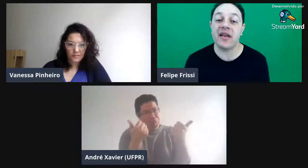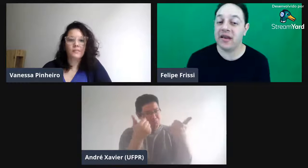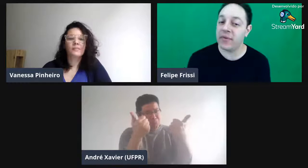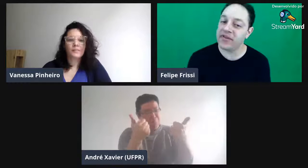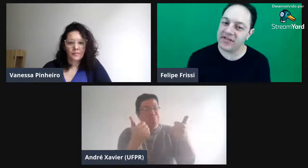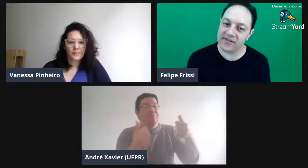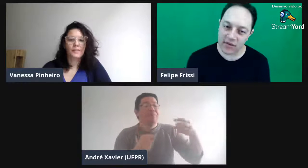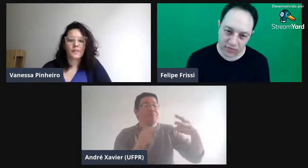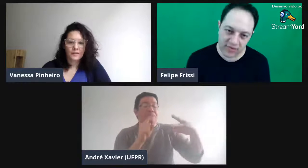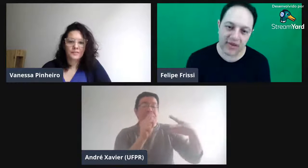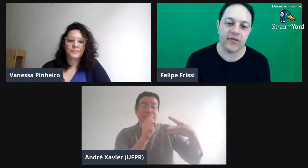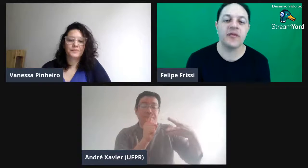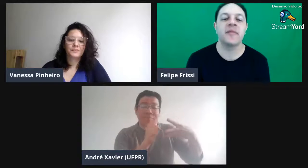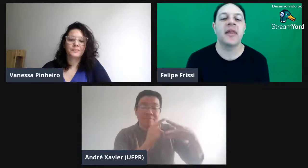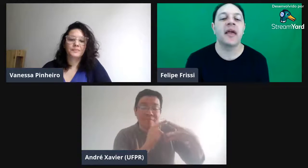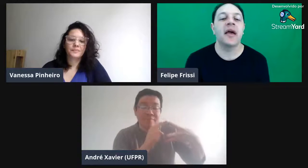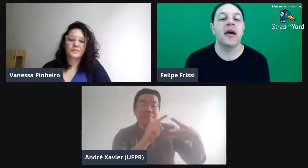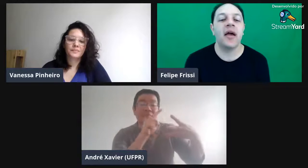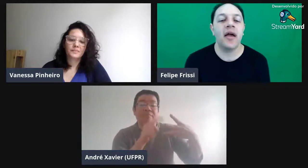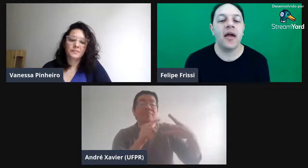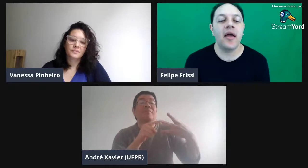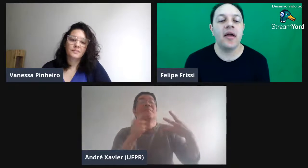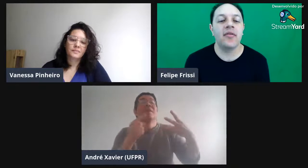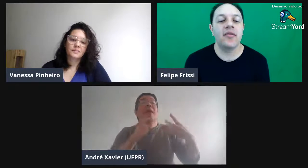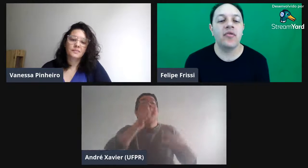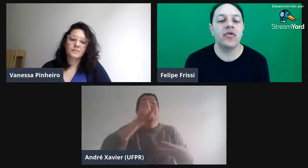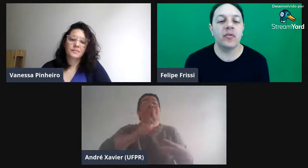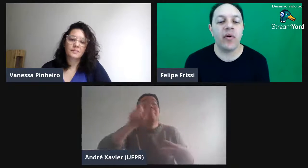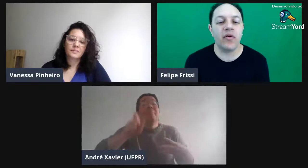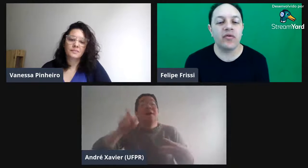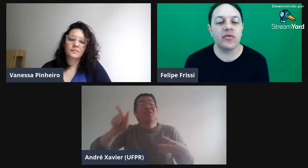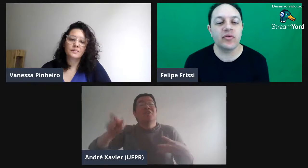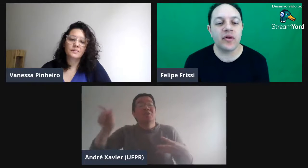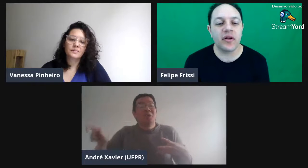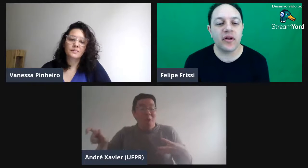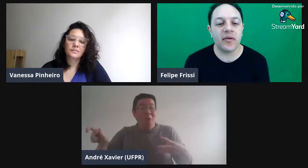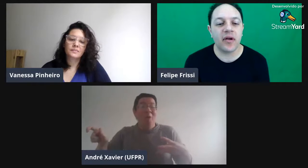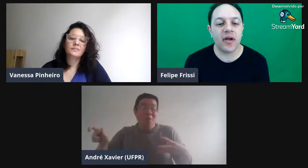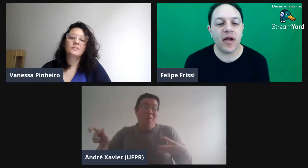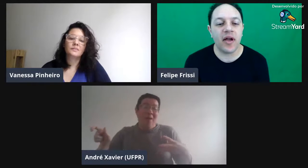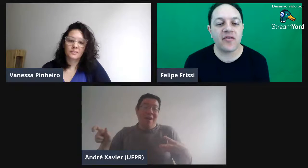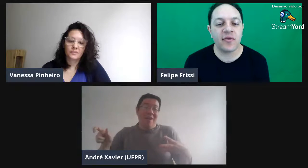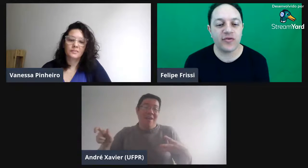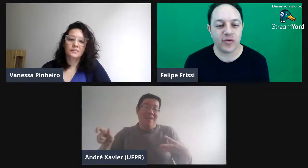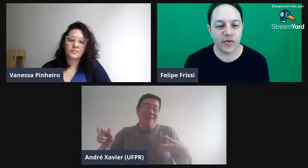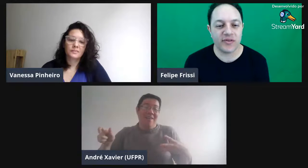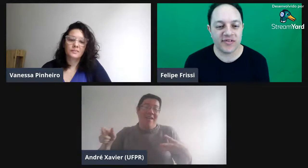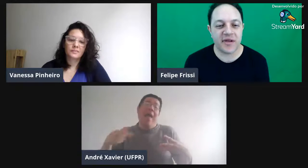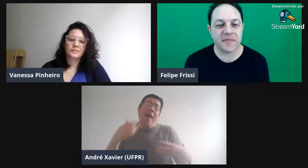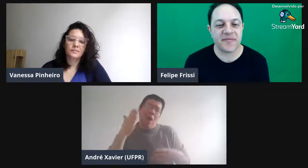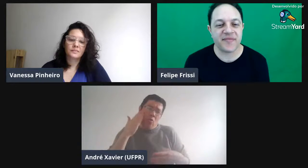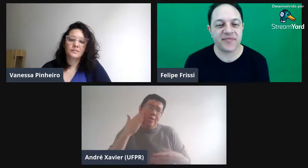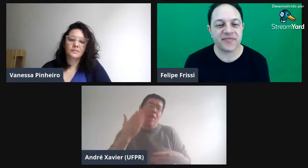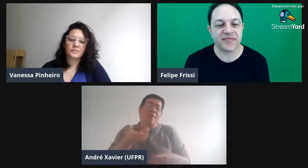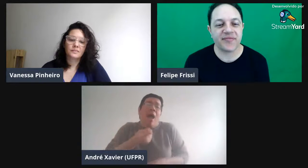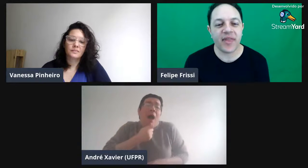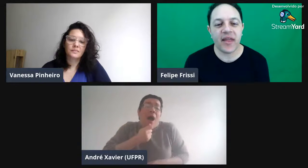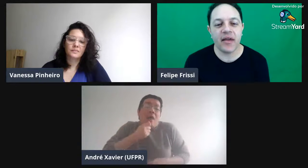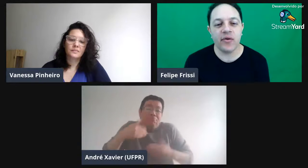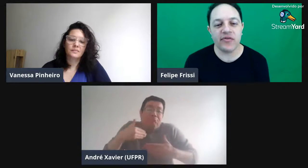ali na apresentação não teve. No outro ponto, as pessoas, né? Eu